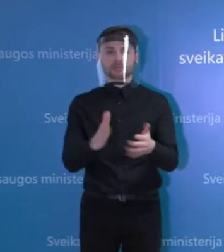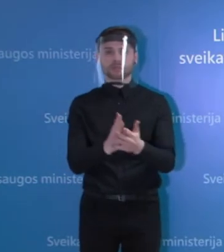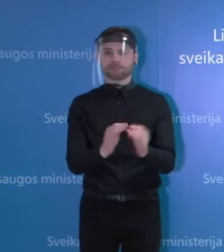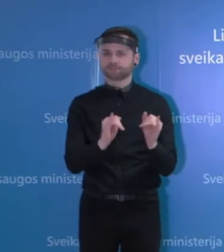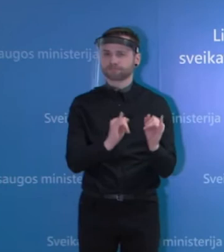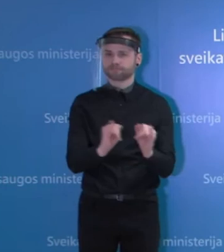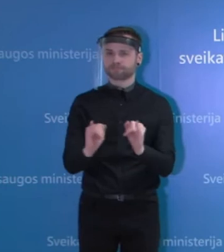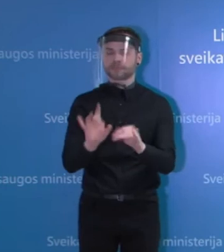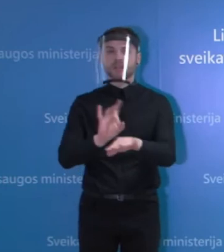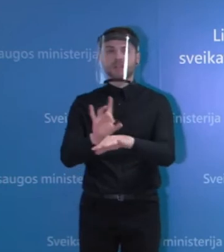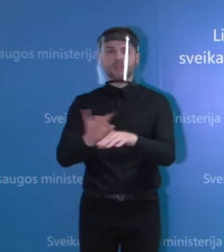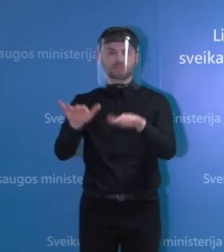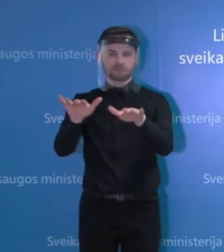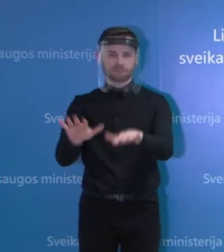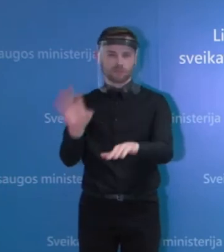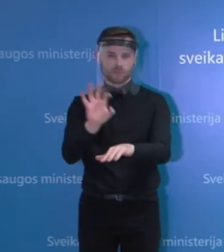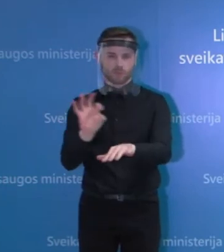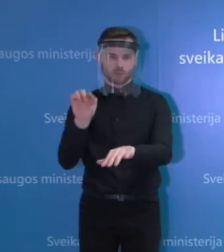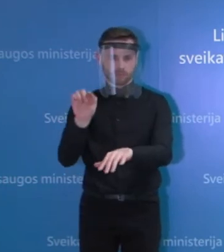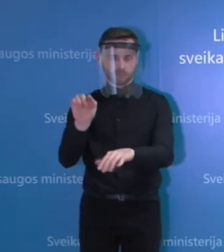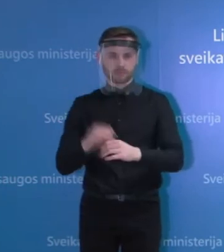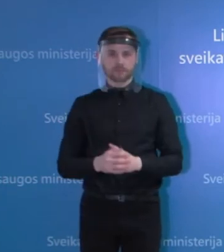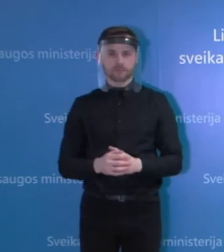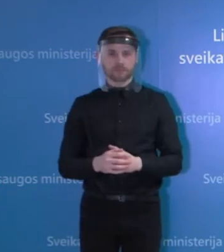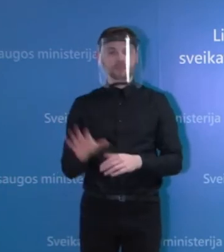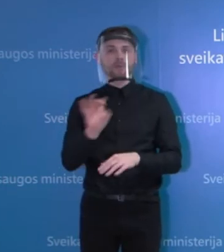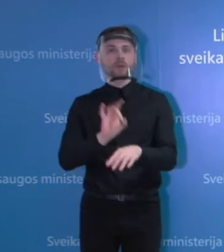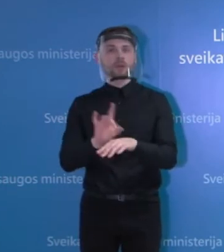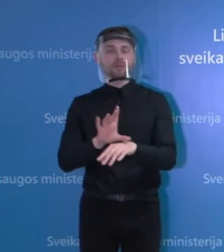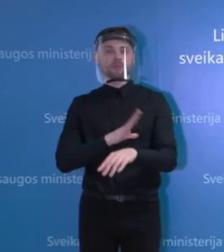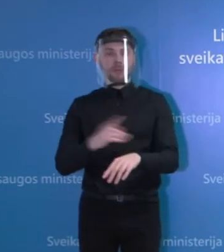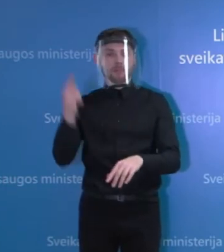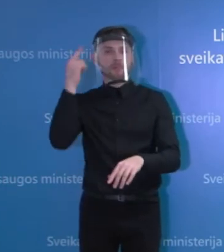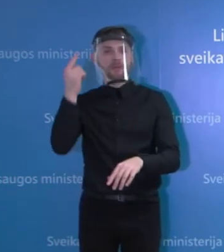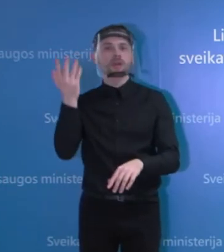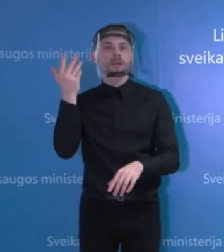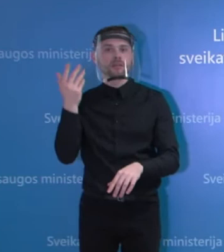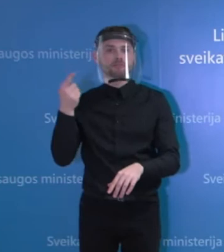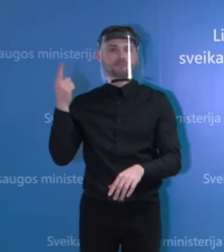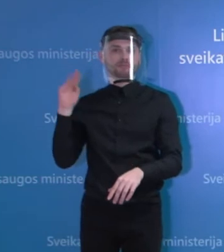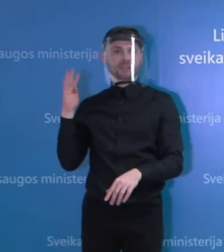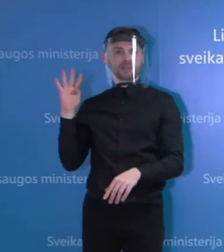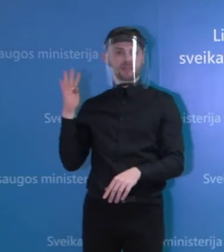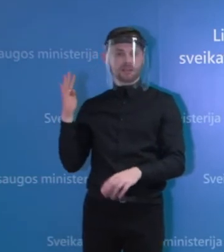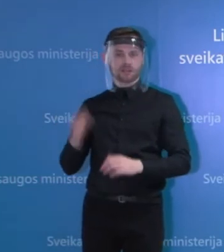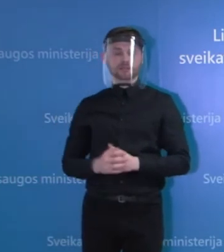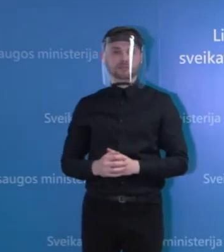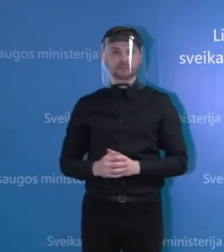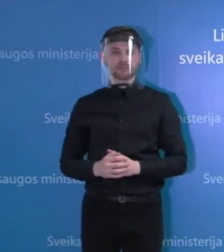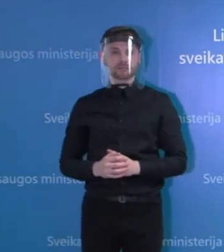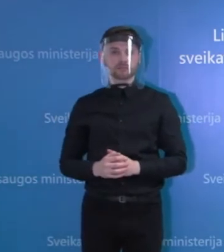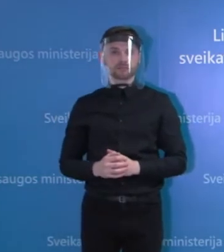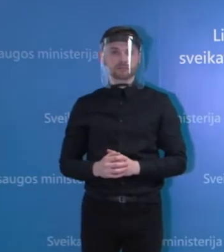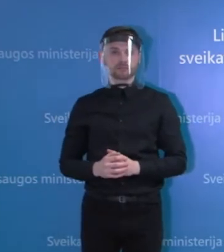kuri klostosi kvaipedoje ir nors mes apie ją sužinojame praėjusį ketvirtadienį, bet atliekant